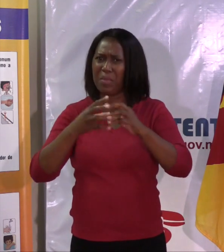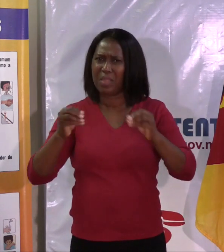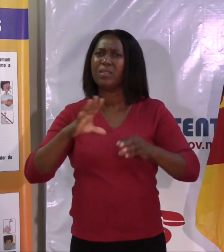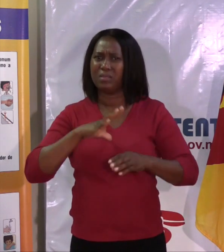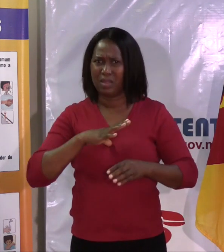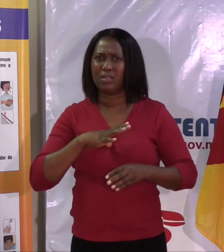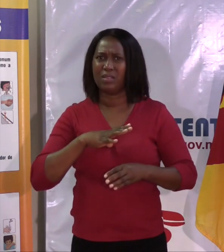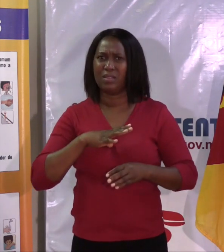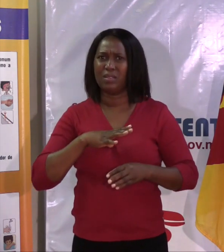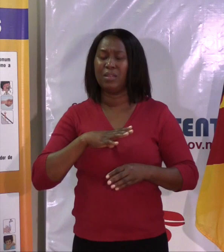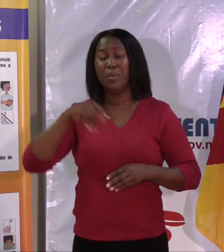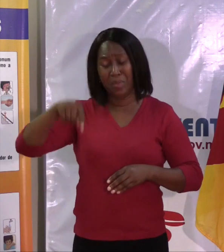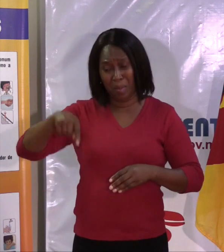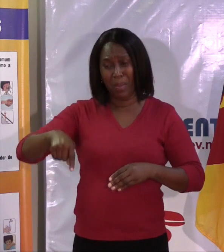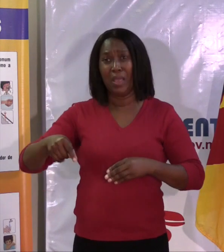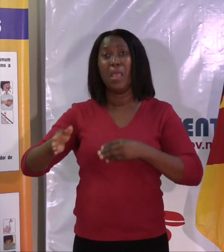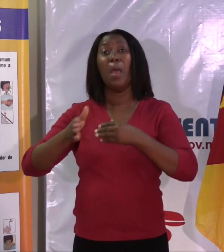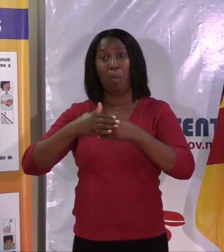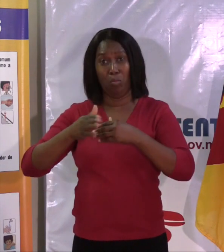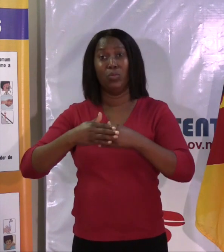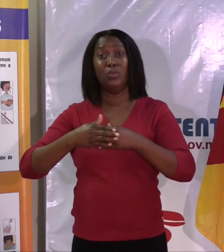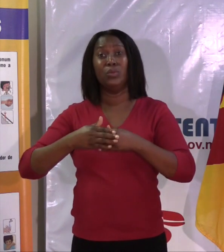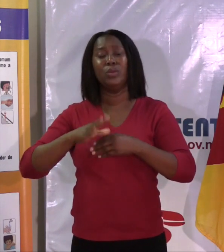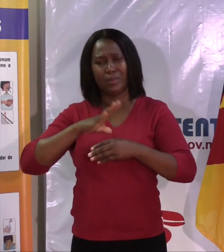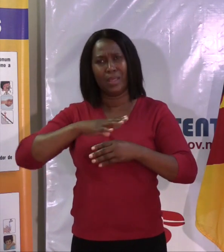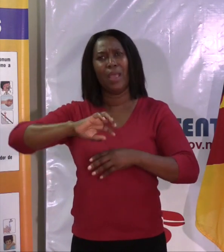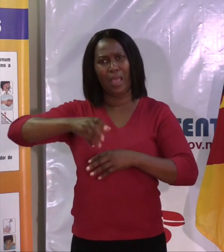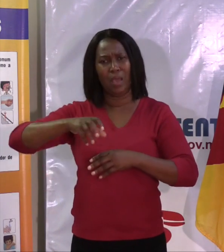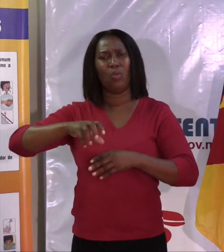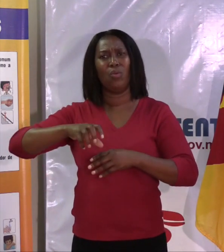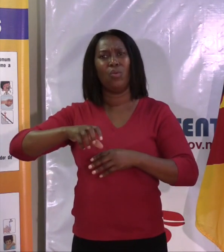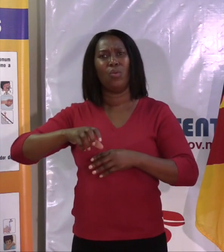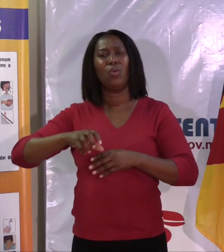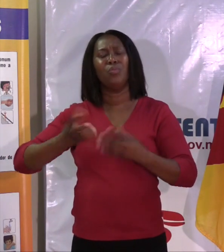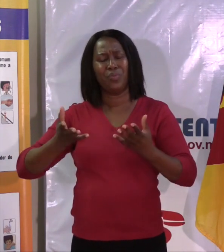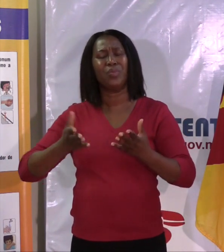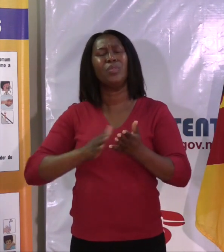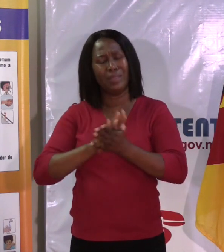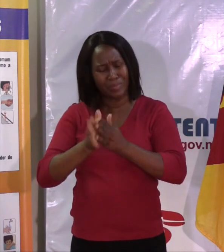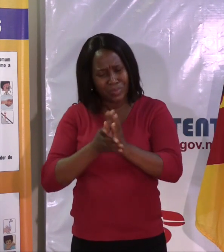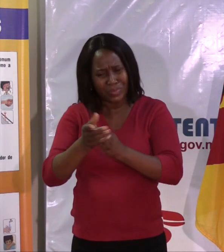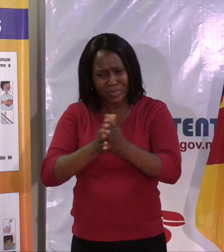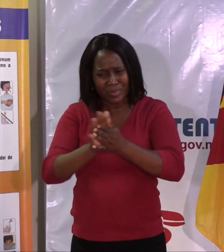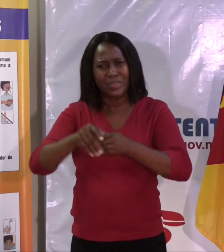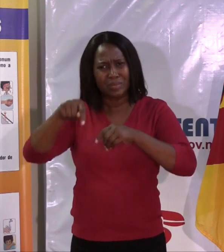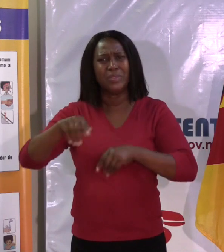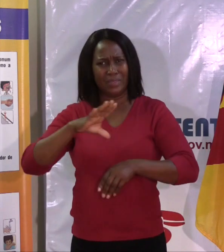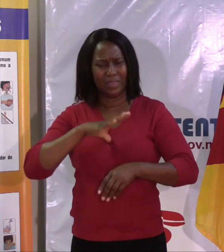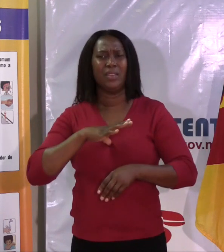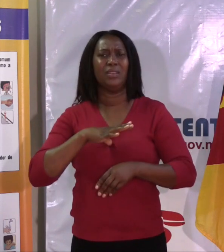mãos é entrada, sentiu o cheiro de água. Aquela água é procrita de cálcio que nós usamos normalmente para desinfecção. Portanto, temos condições de